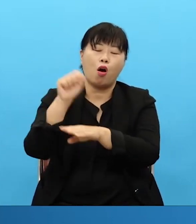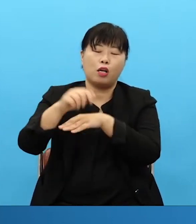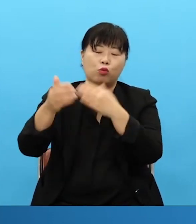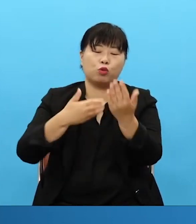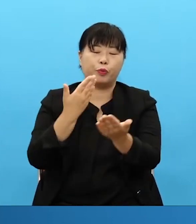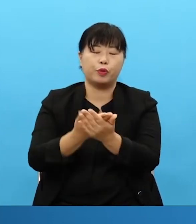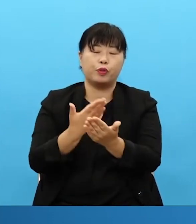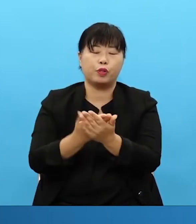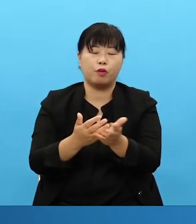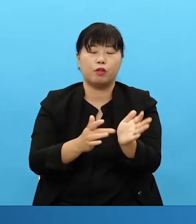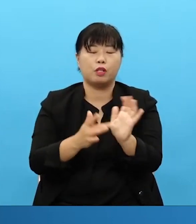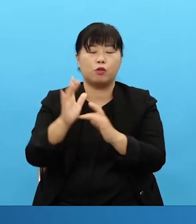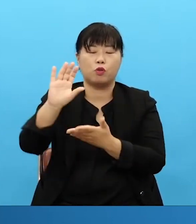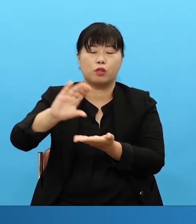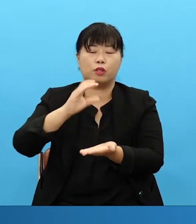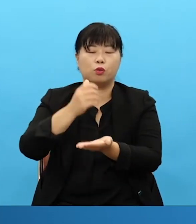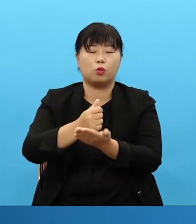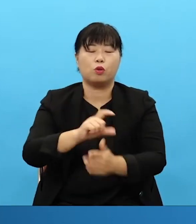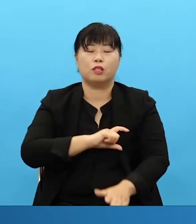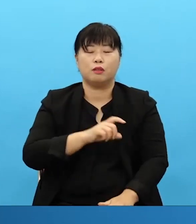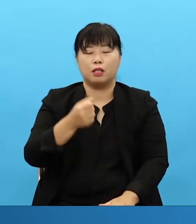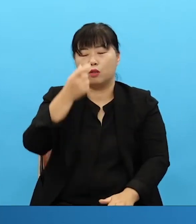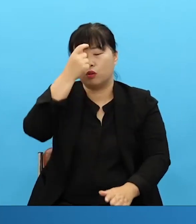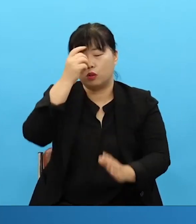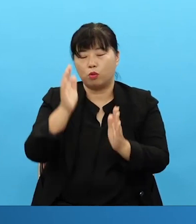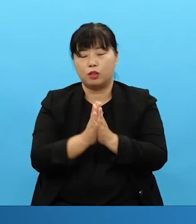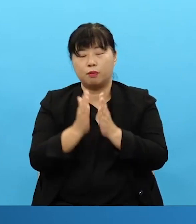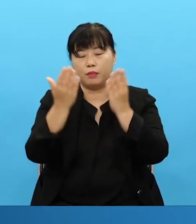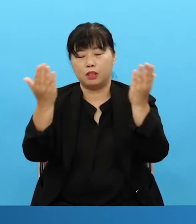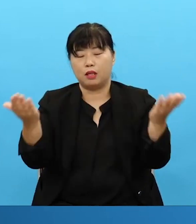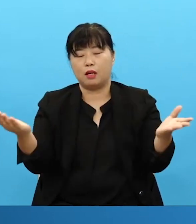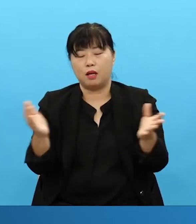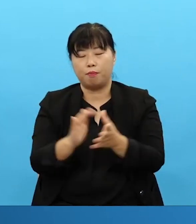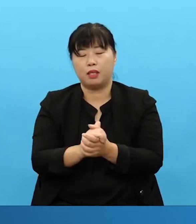in your power. In Jesus Christ's name we pray. Amen.